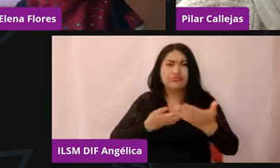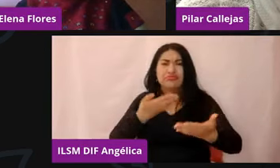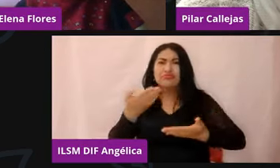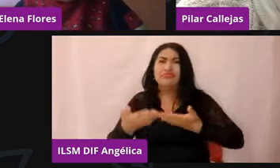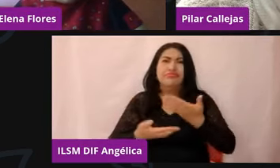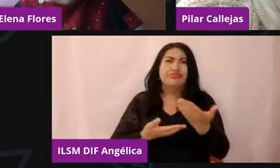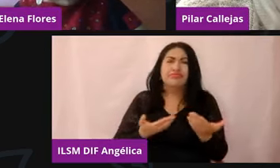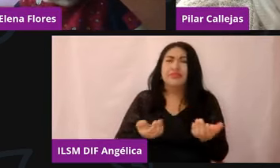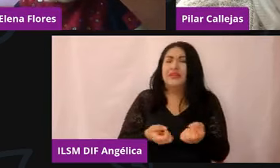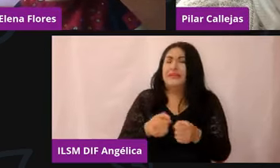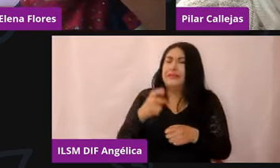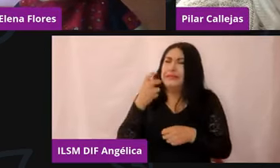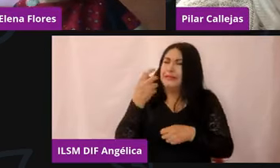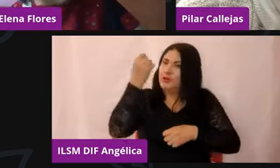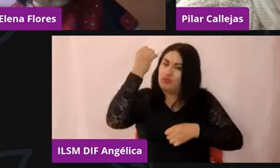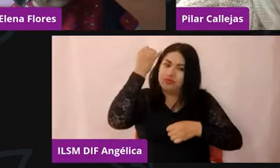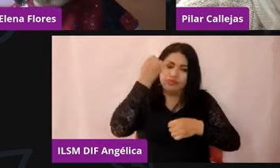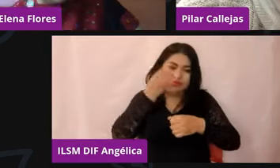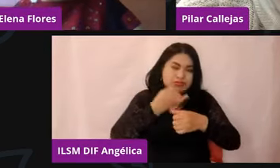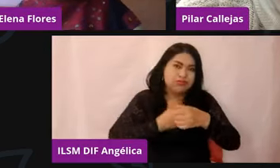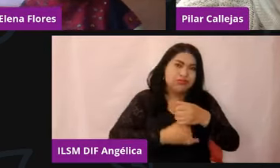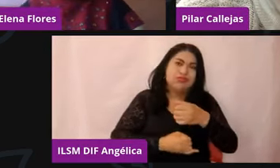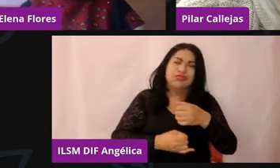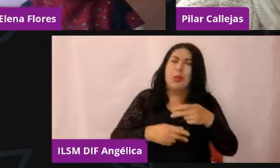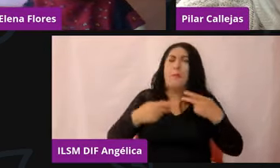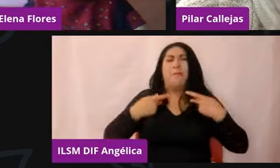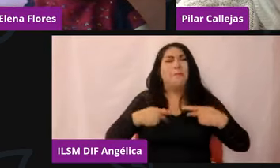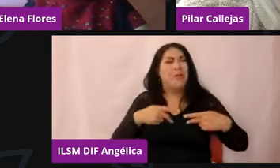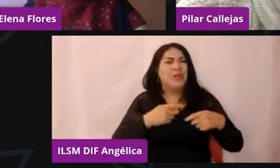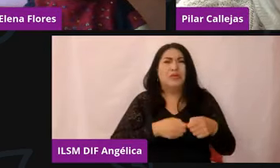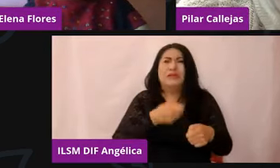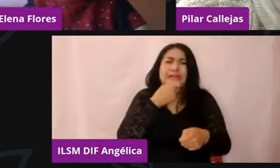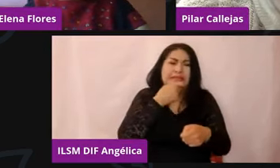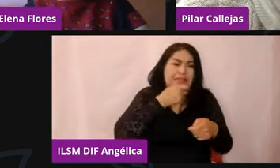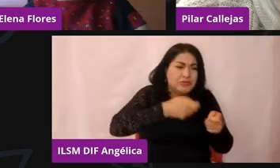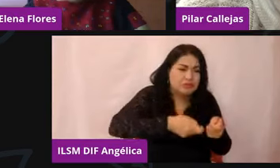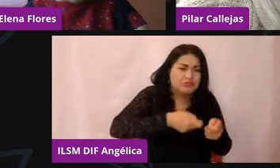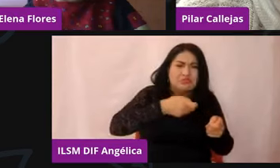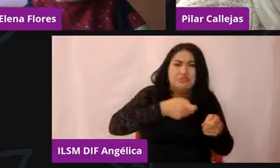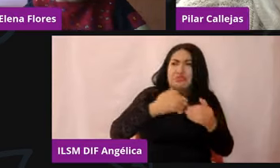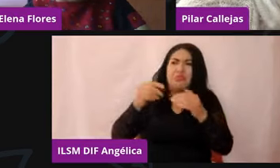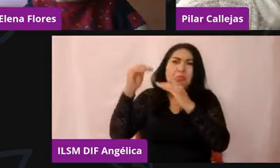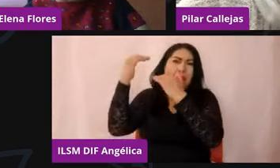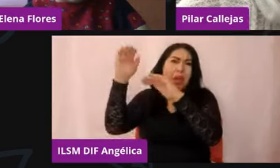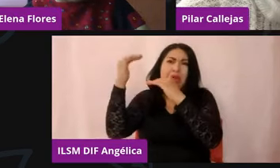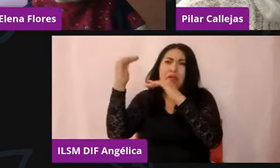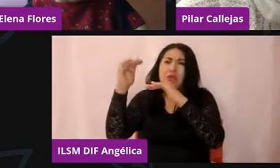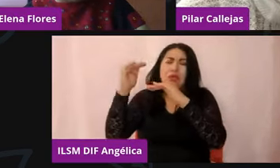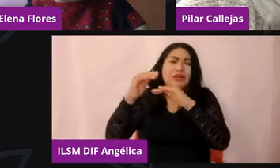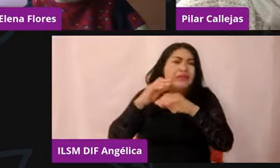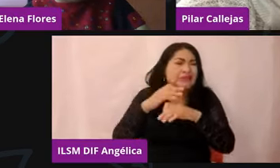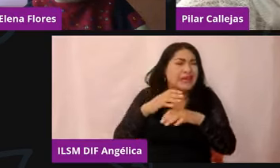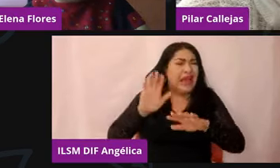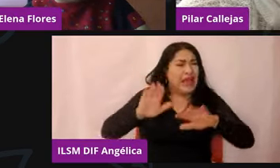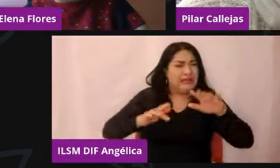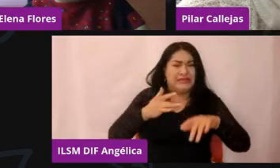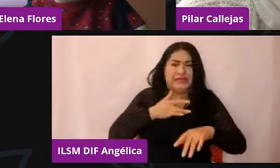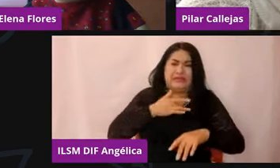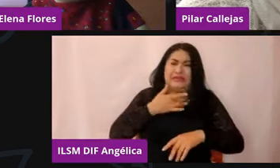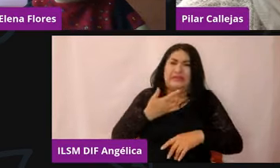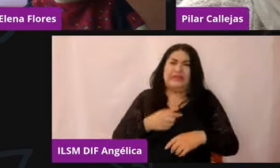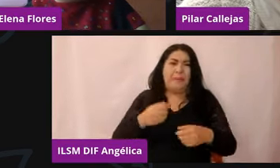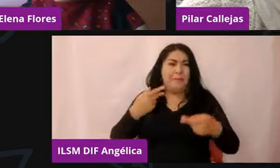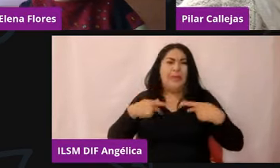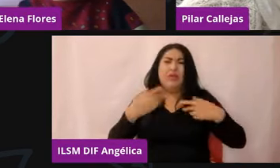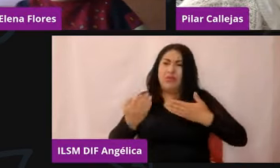personas pequeñas y personas mayores tienen miedo de socializar, doctora.